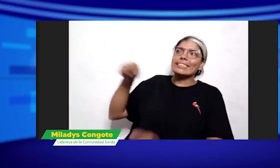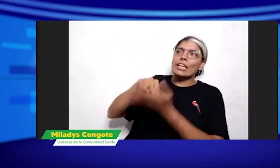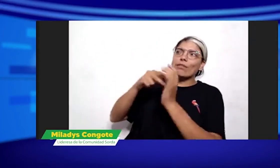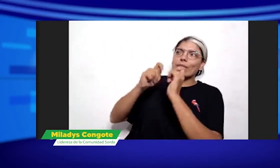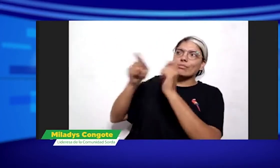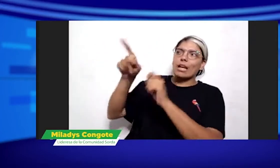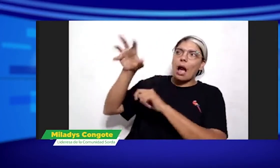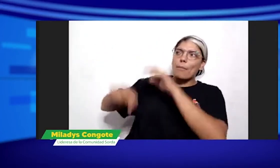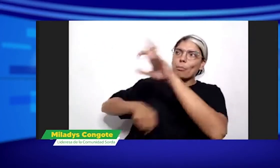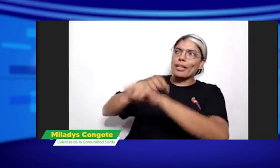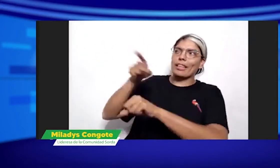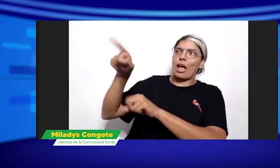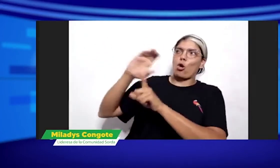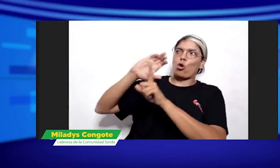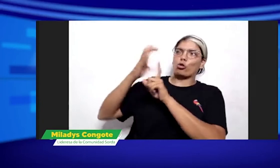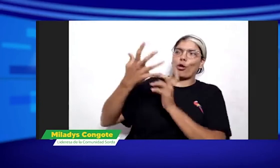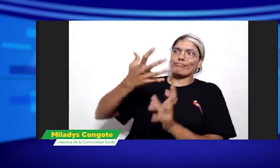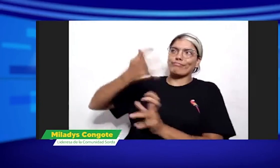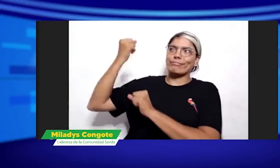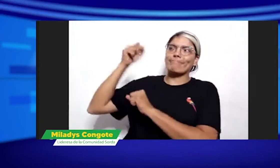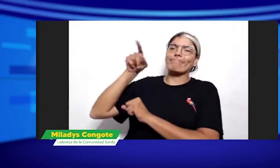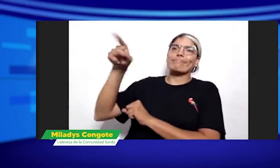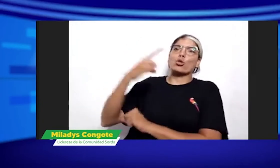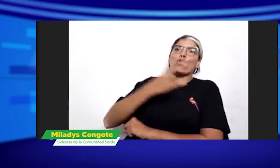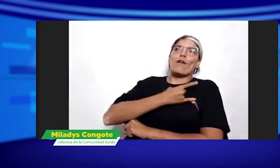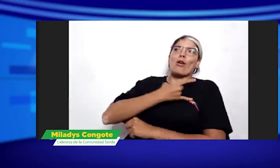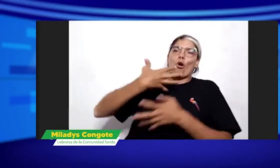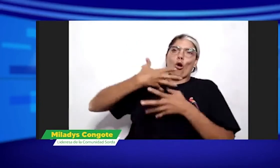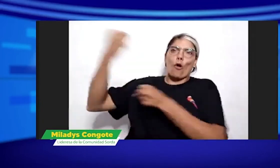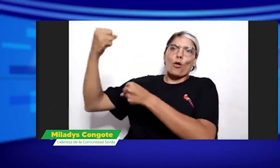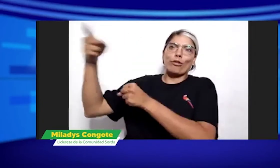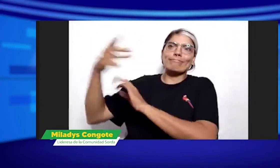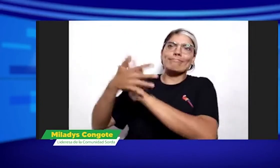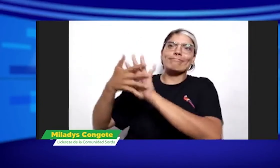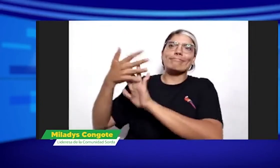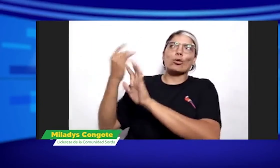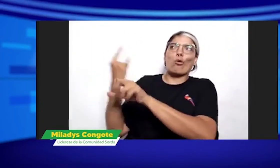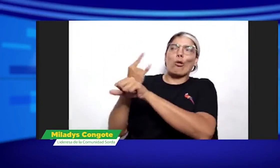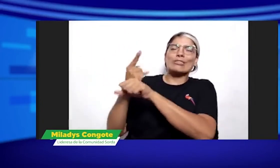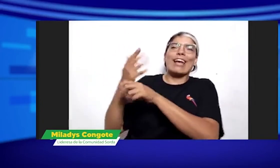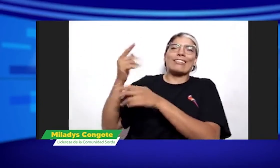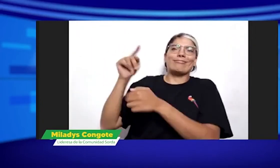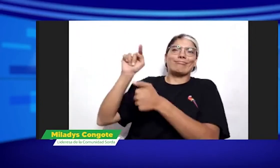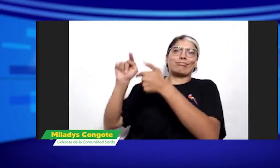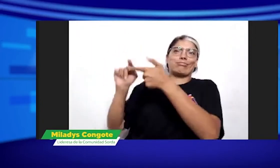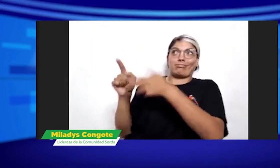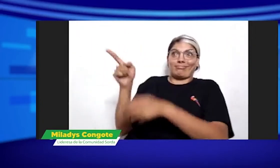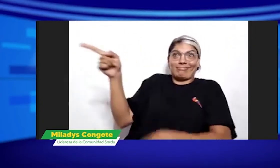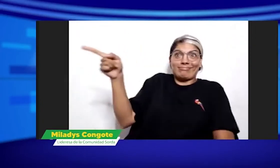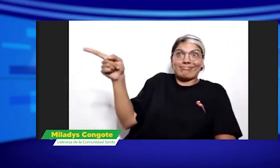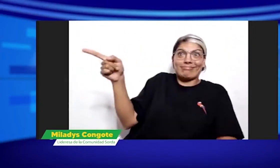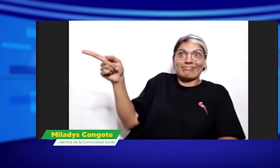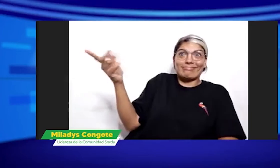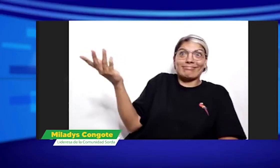espacios entonces los profesores de las universidades están apropiando de la lengua de señas están